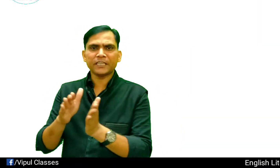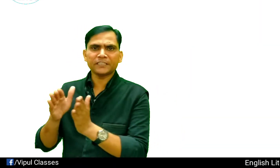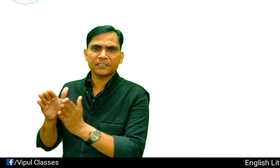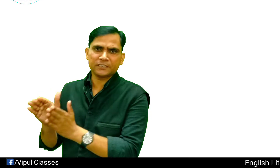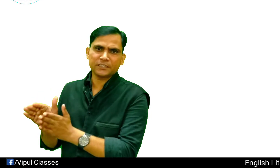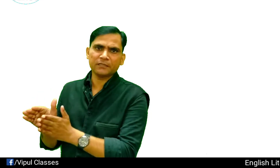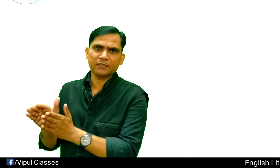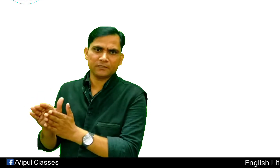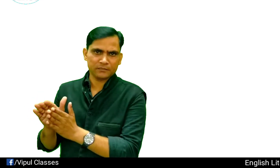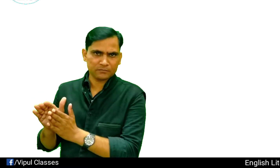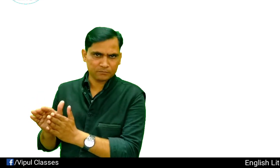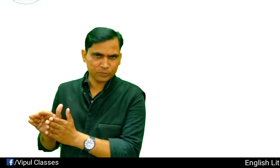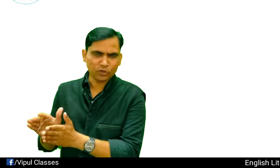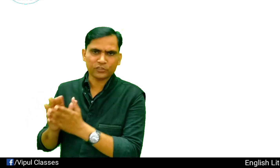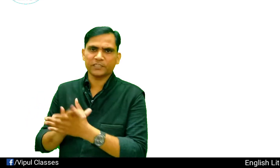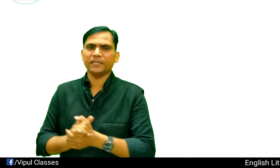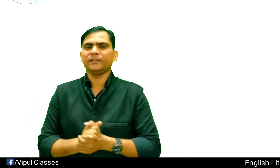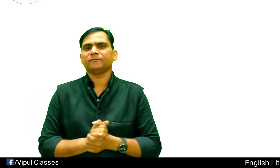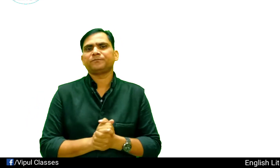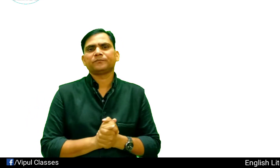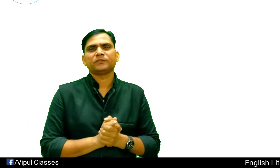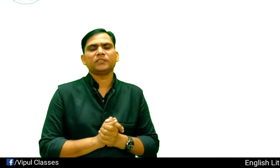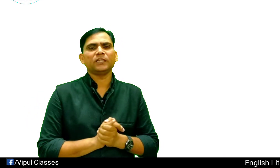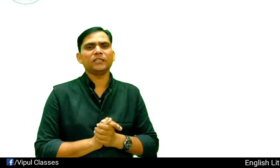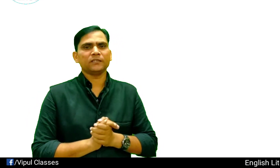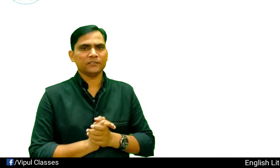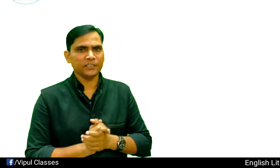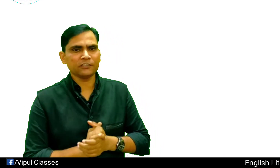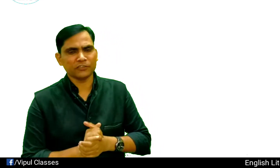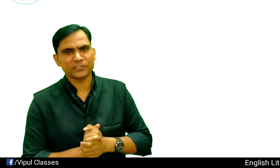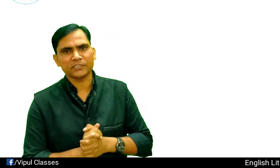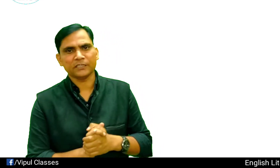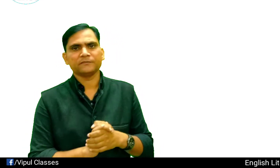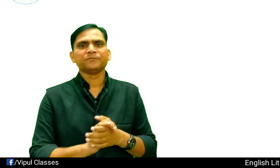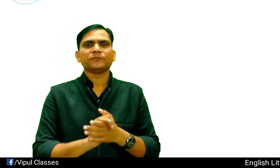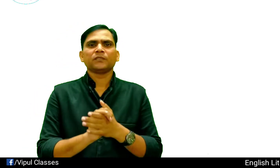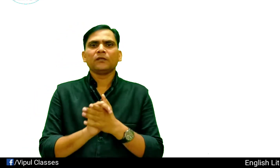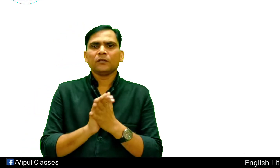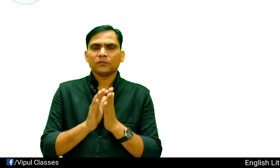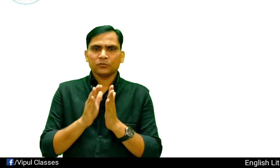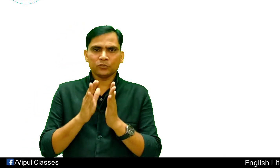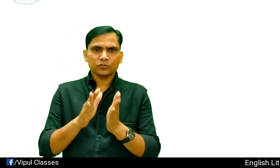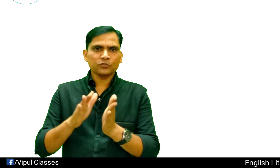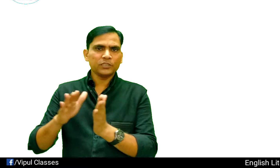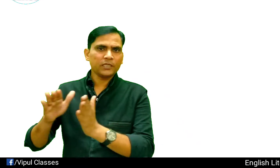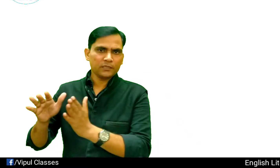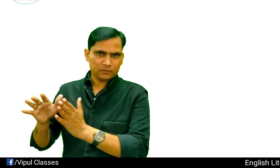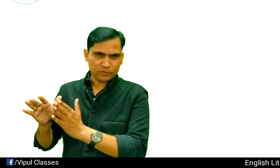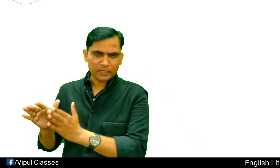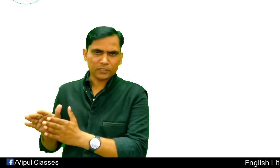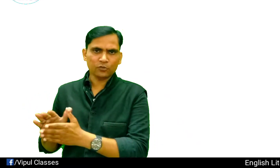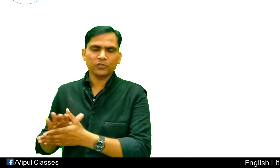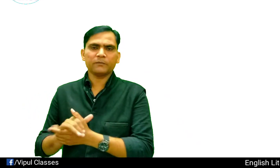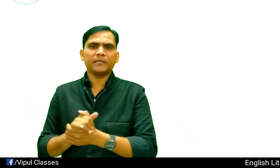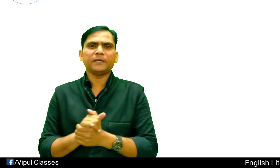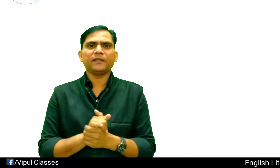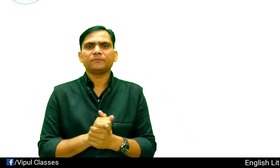descents से belong करते हैं, यानि Greek oneself है, तो दोस्तों ये वहाँ के लोगों के बारे में है,